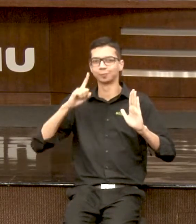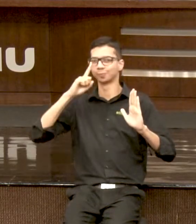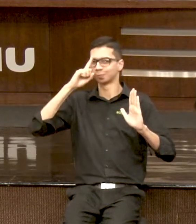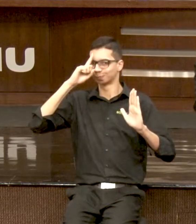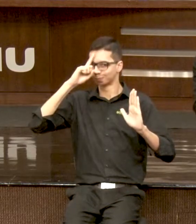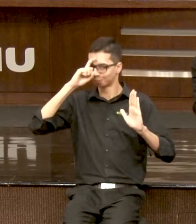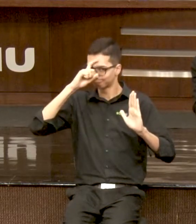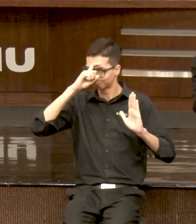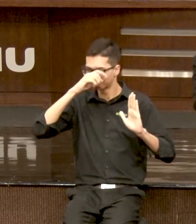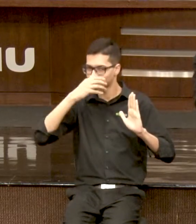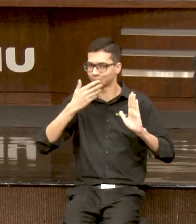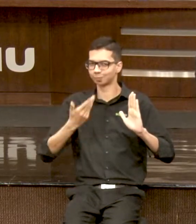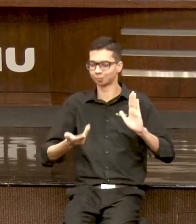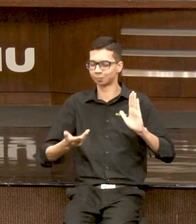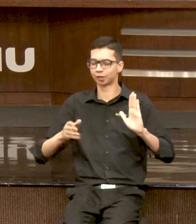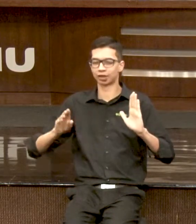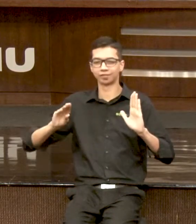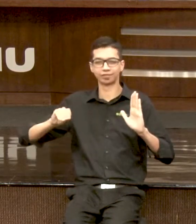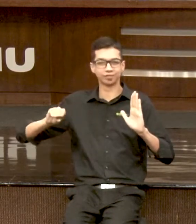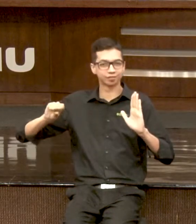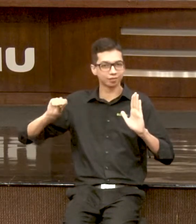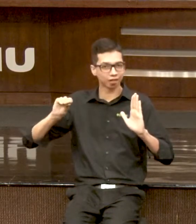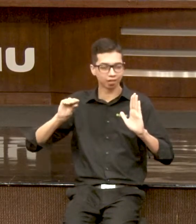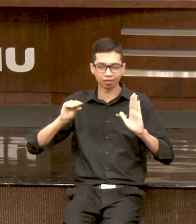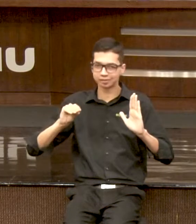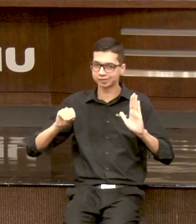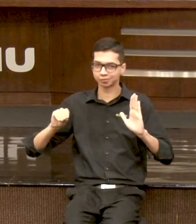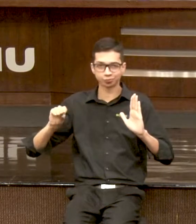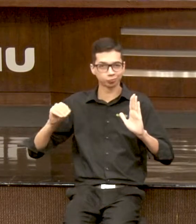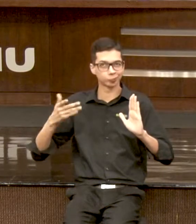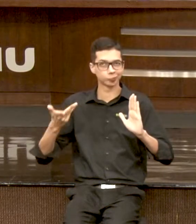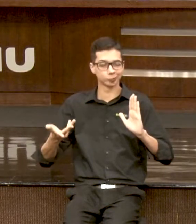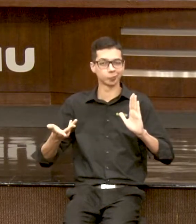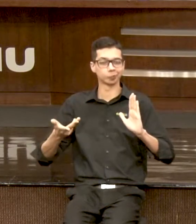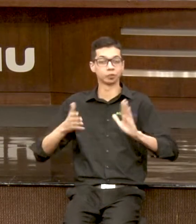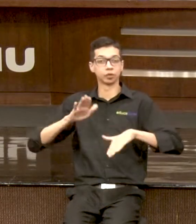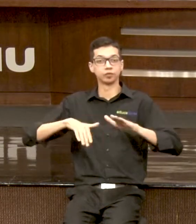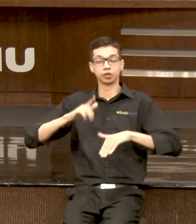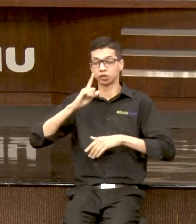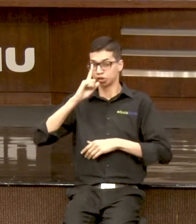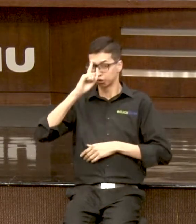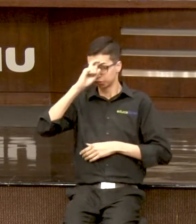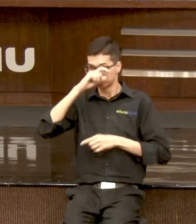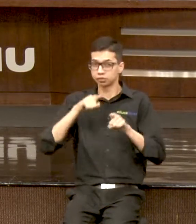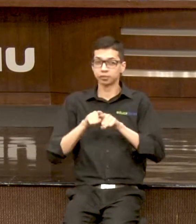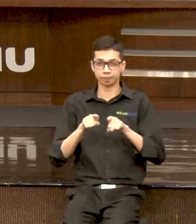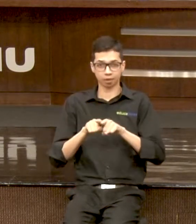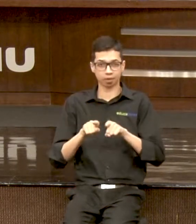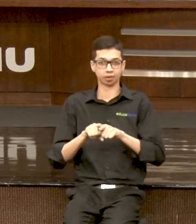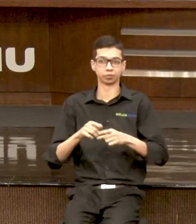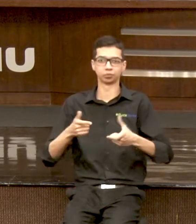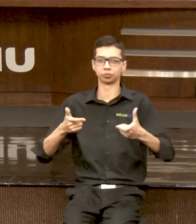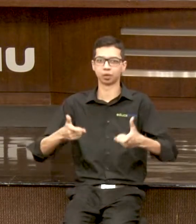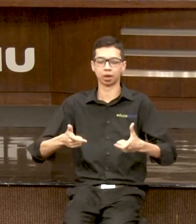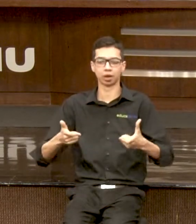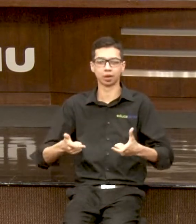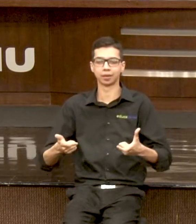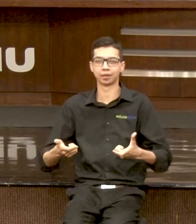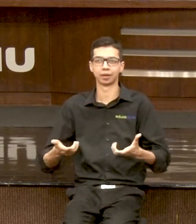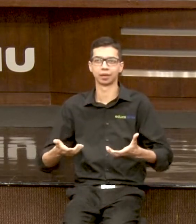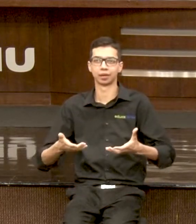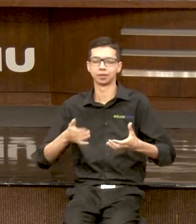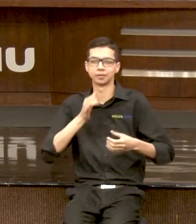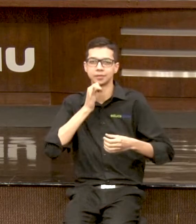aquisição de fala. Vai ter uma dificuldade maior em um ambiente mais amplo de compreender